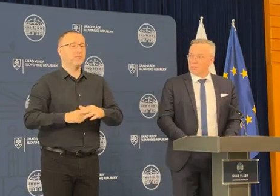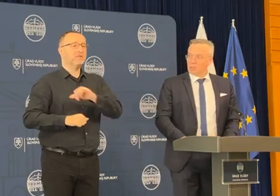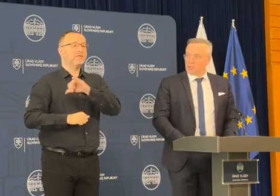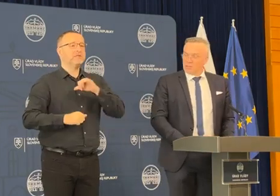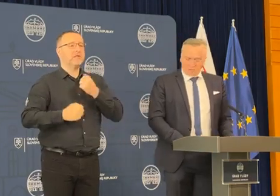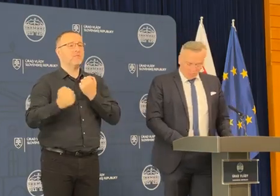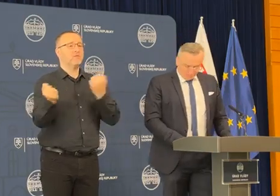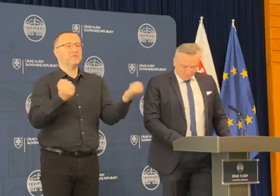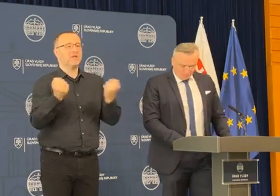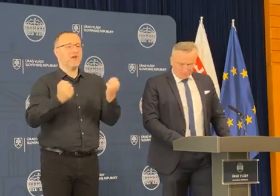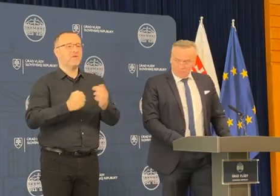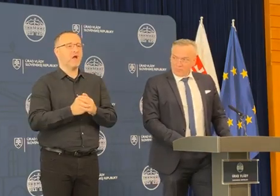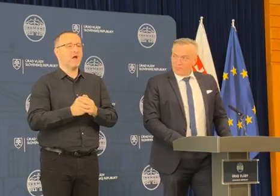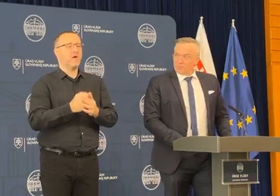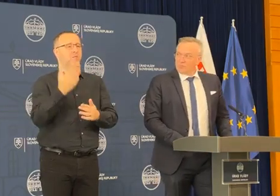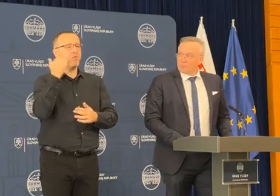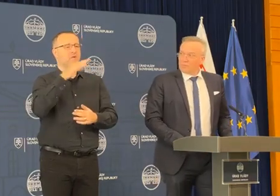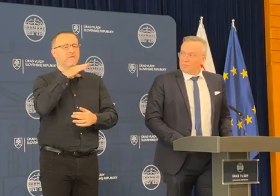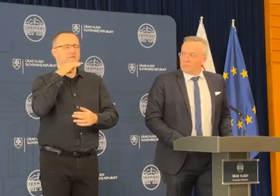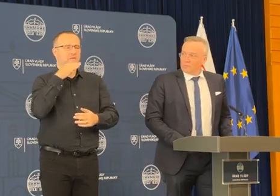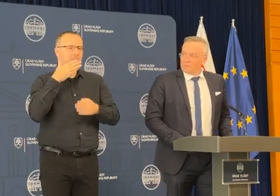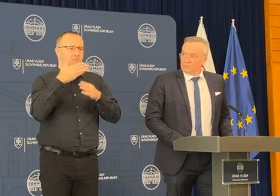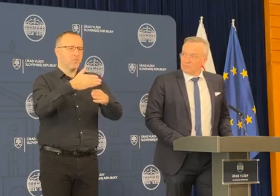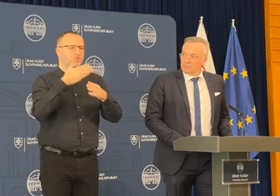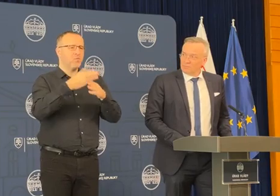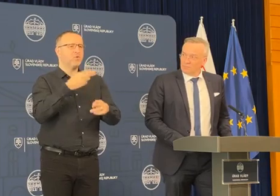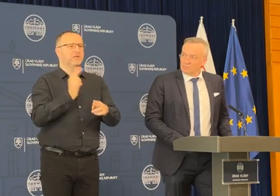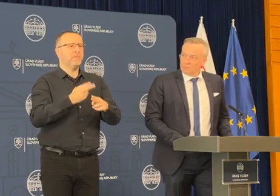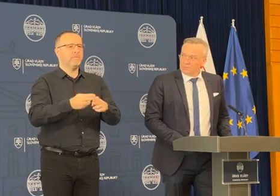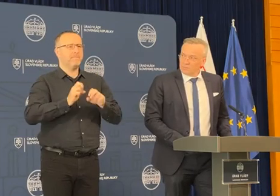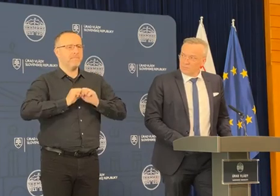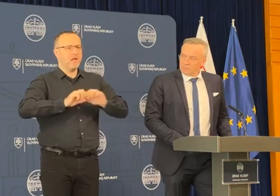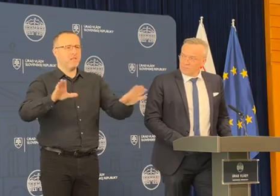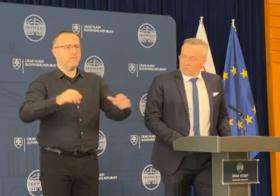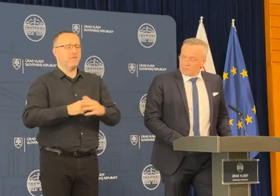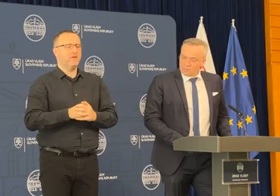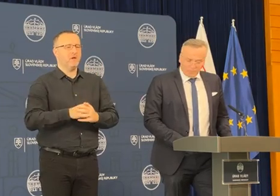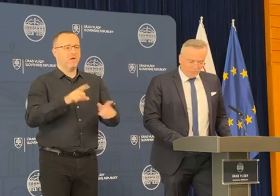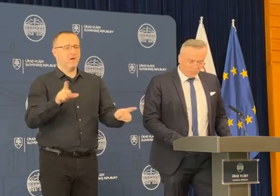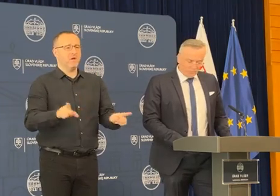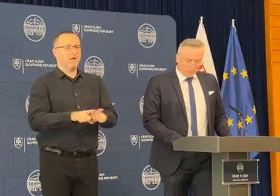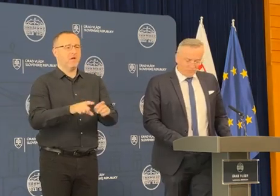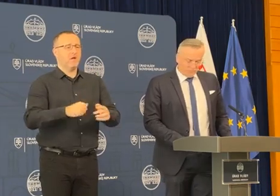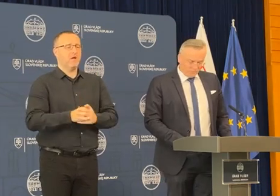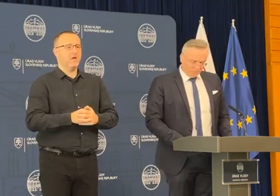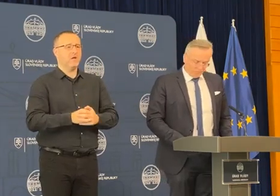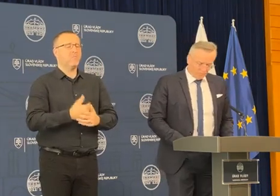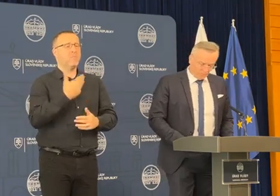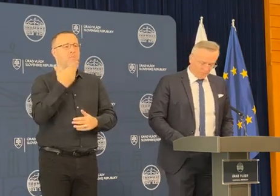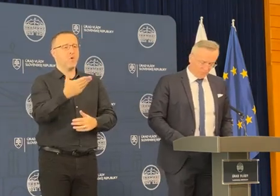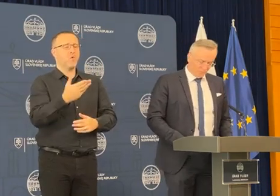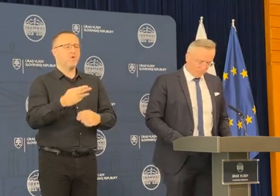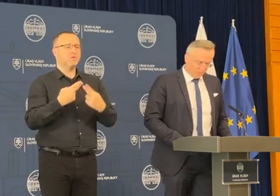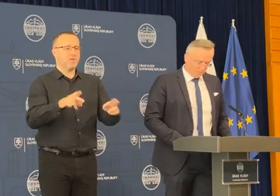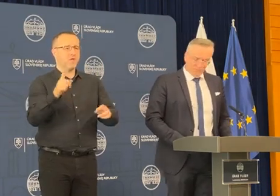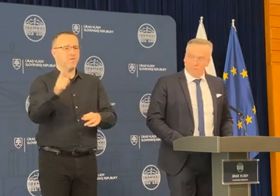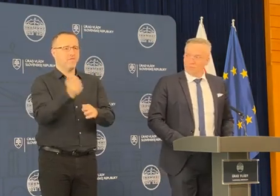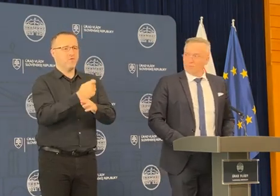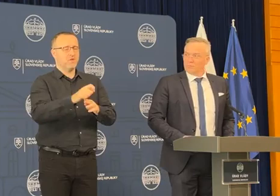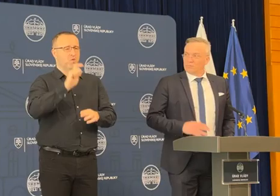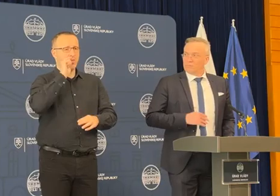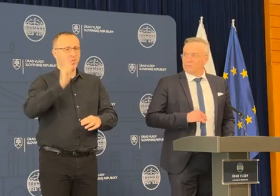silne ruku, pomocnú ruku v pandémii, a teda aj počas, alebo po vypuchnutí vojny na Ukrajine,